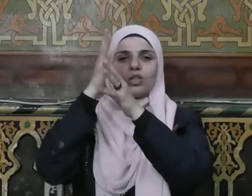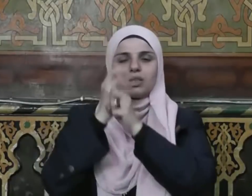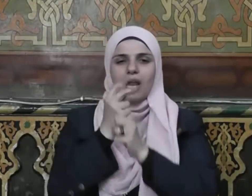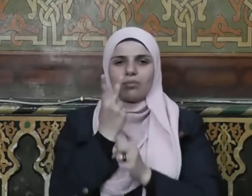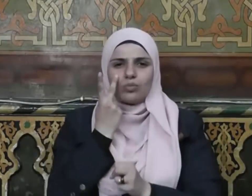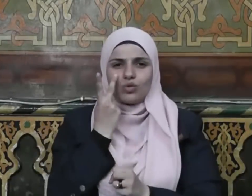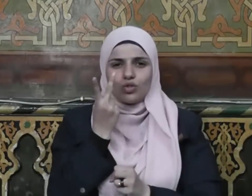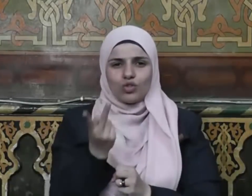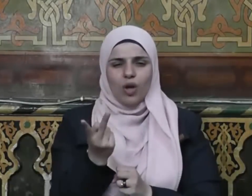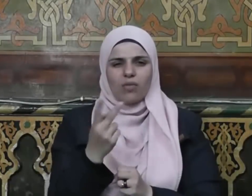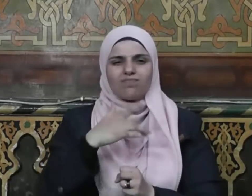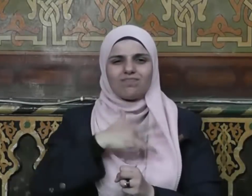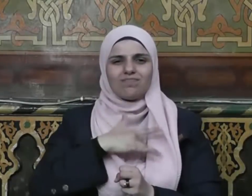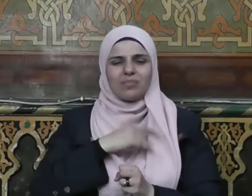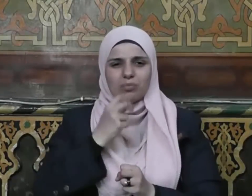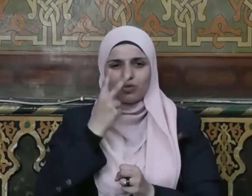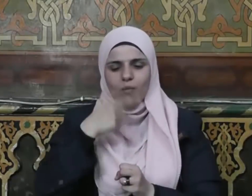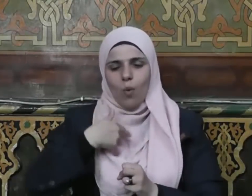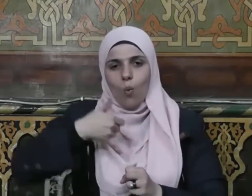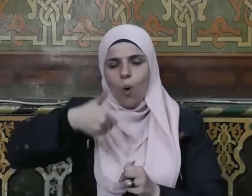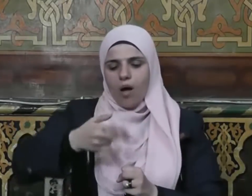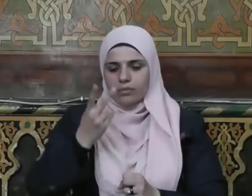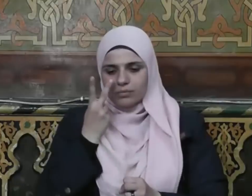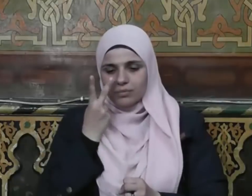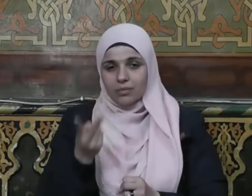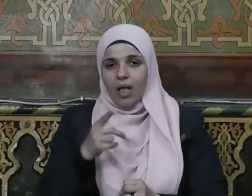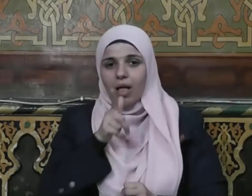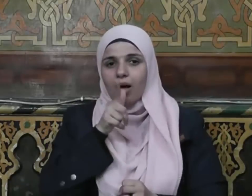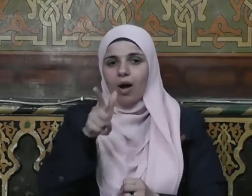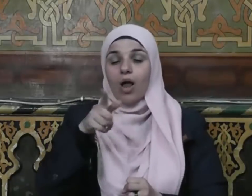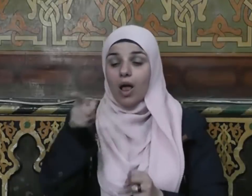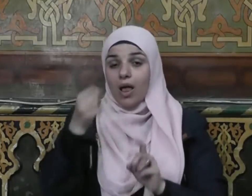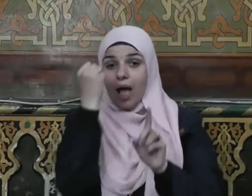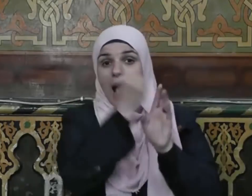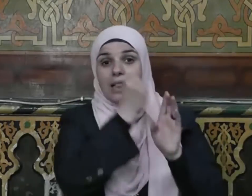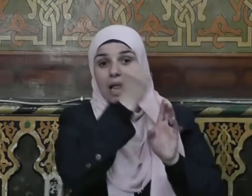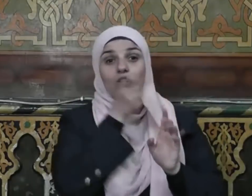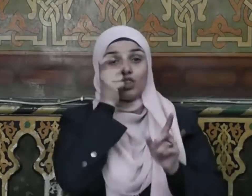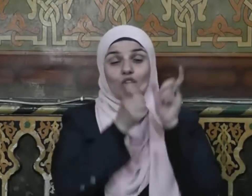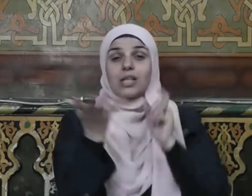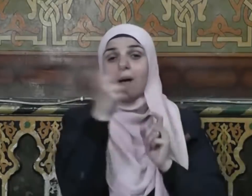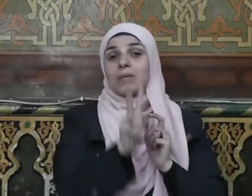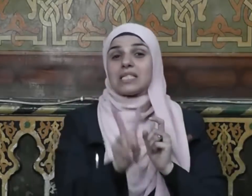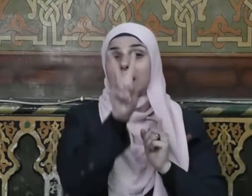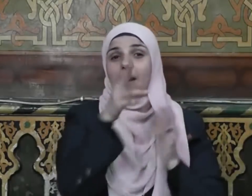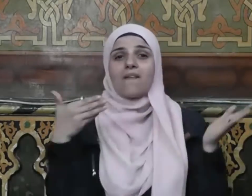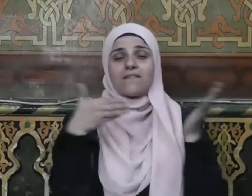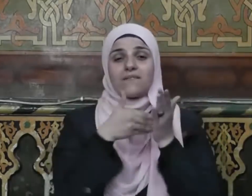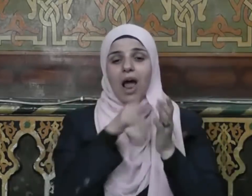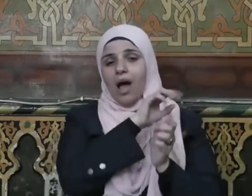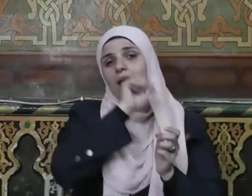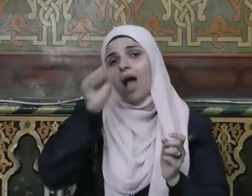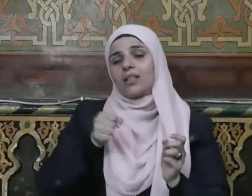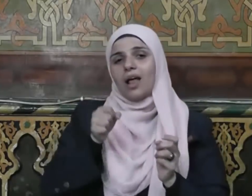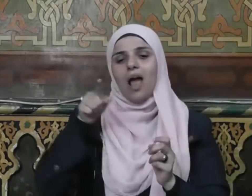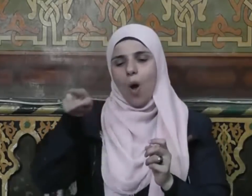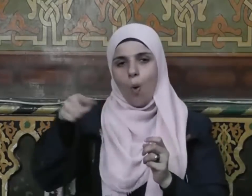عليه وسلم فوقف عليه فقال قتل سبعة ثم قتلوه هذا